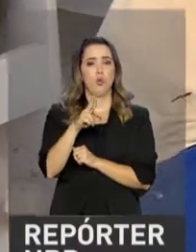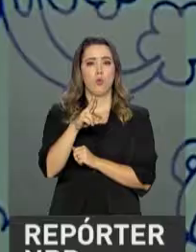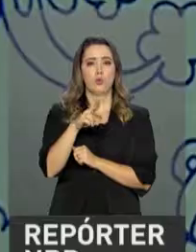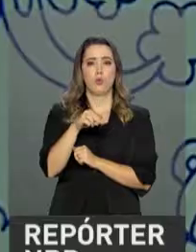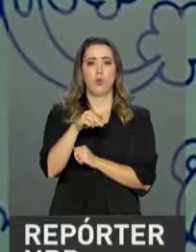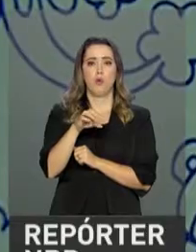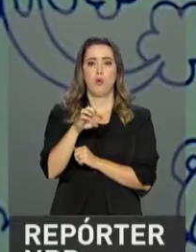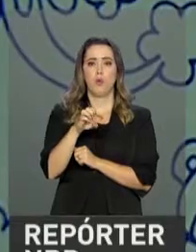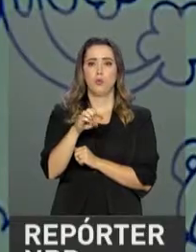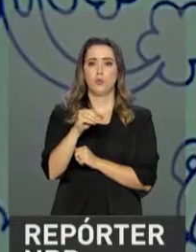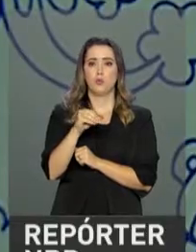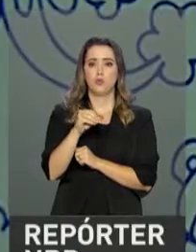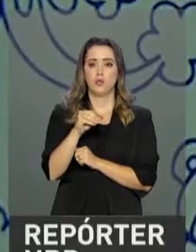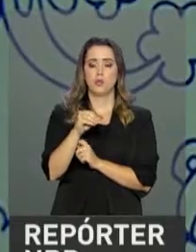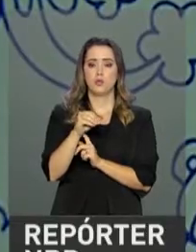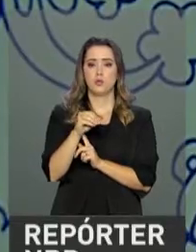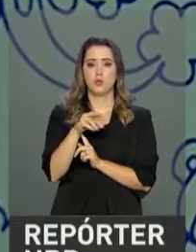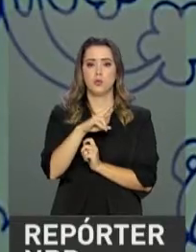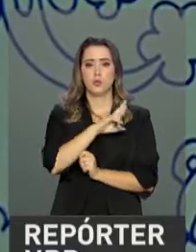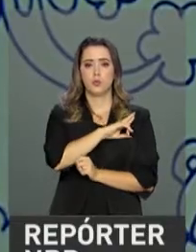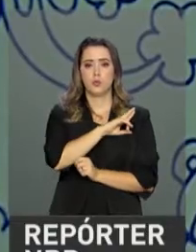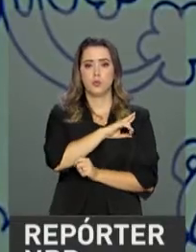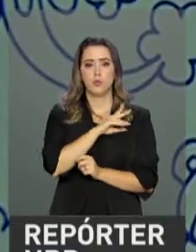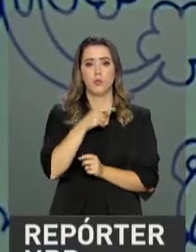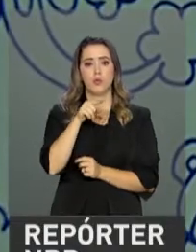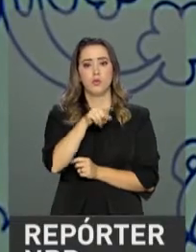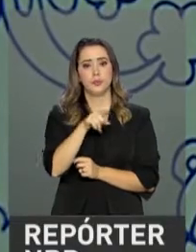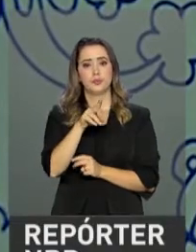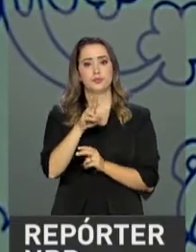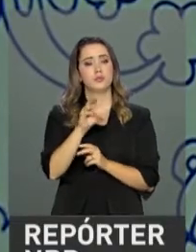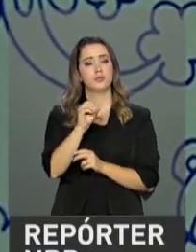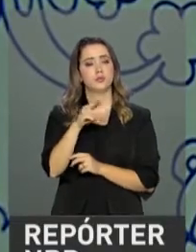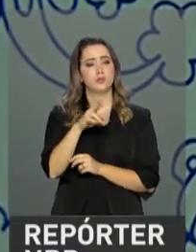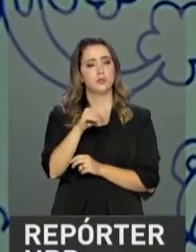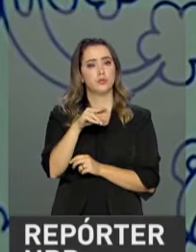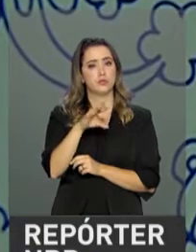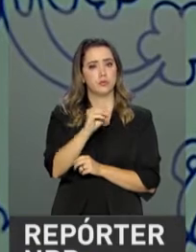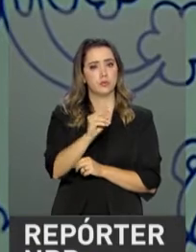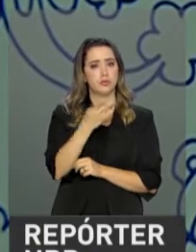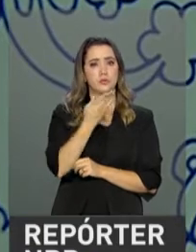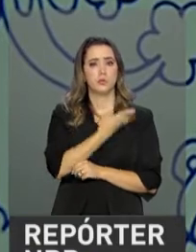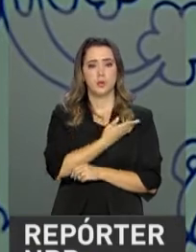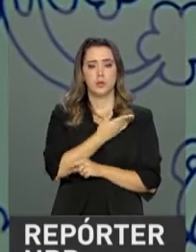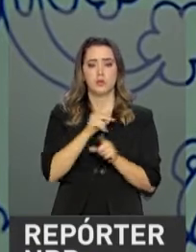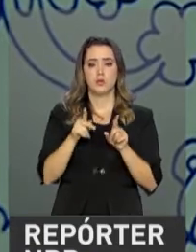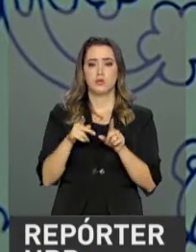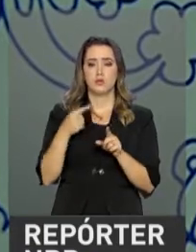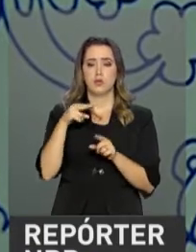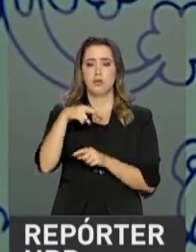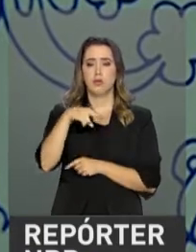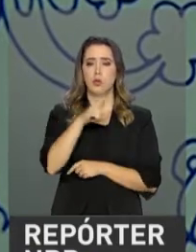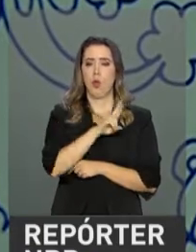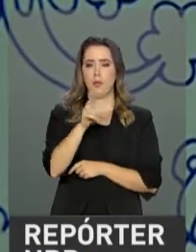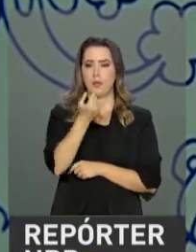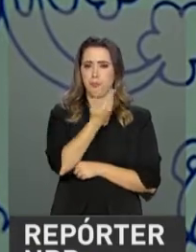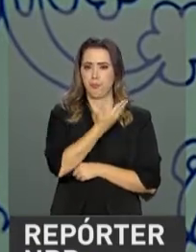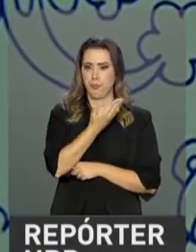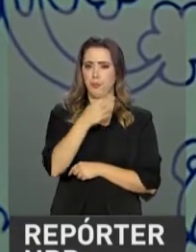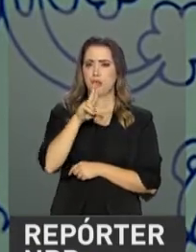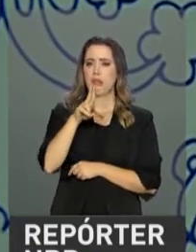Unesco. O representante do Programa das Nações Unidas para o Desenvolvimento, o PNUD, Nick Fabianzic,